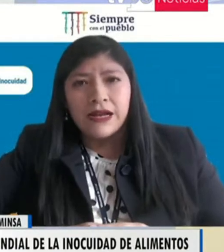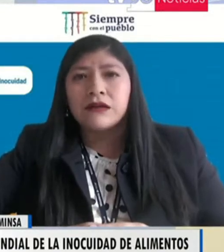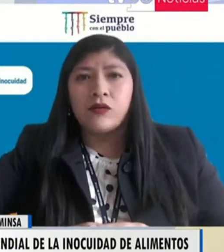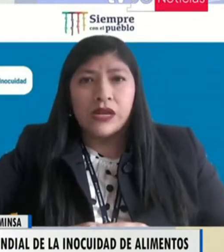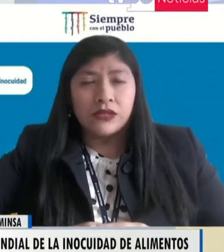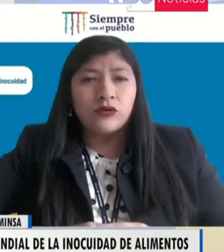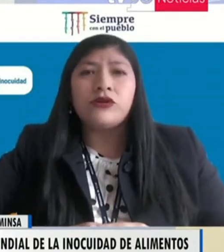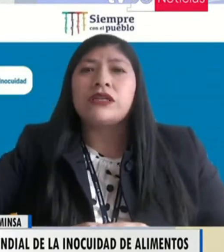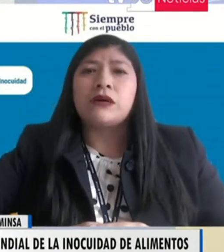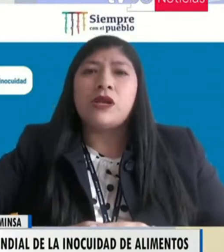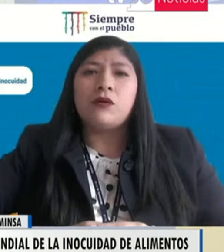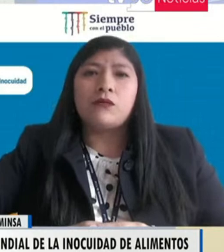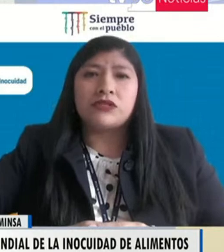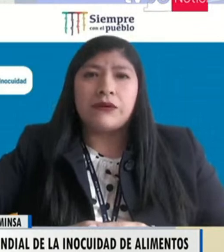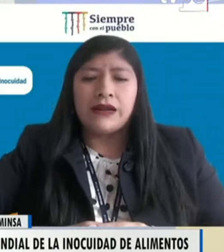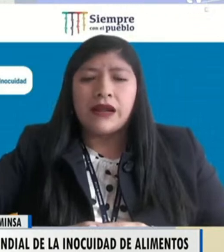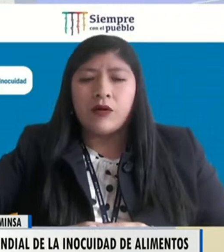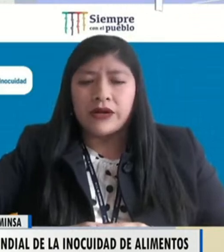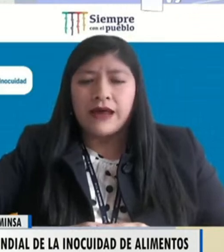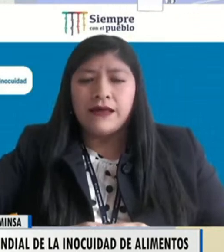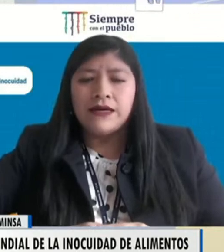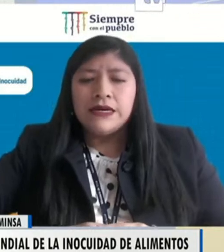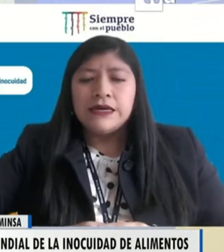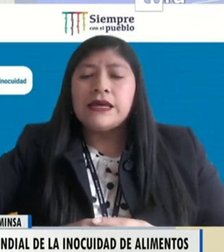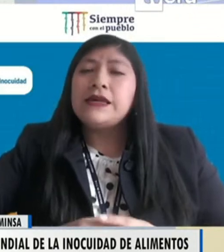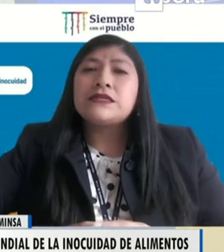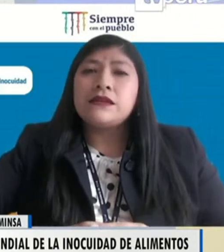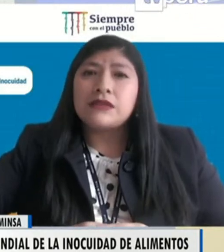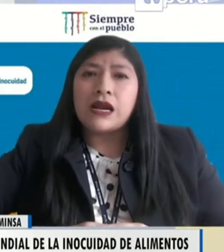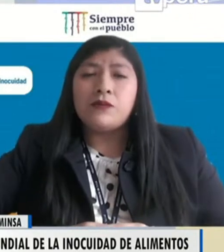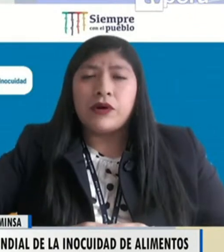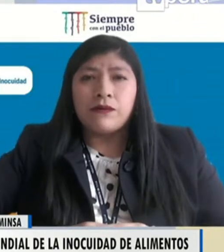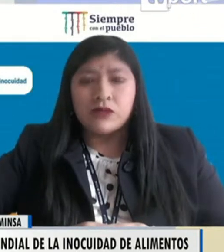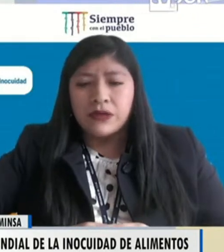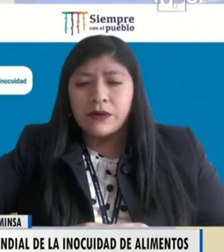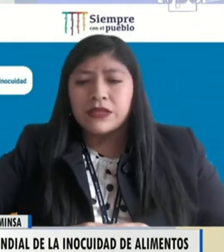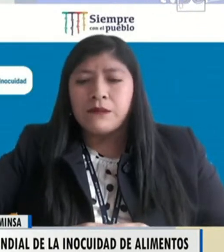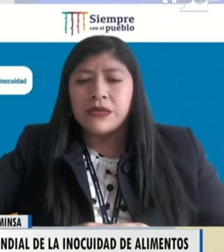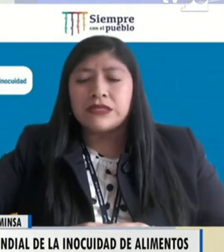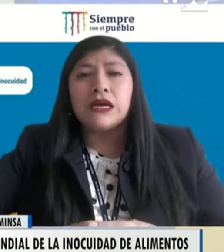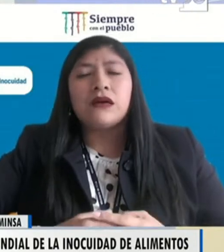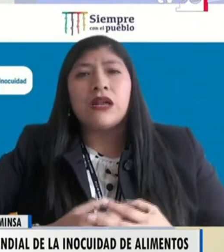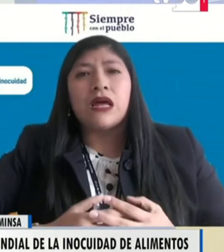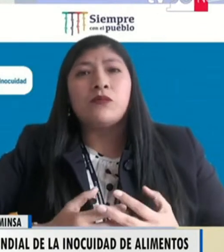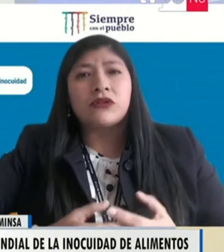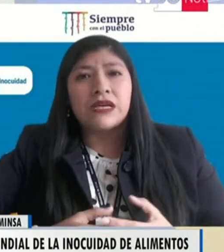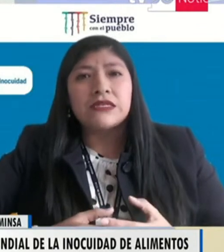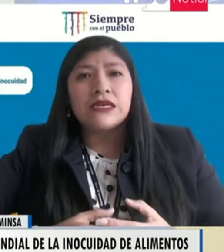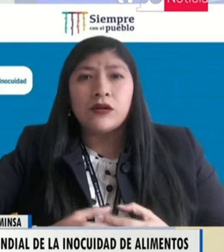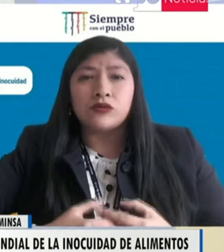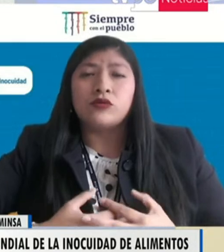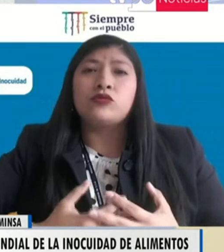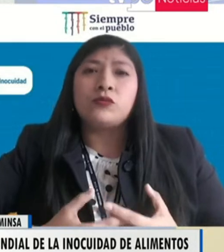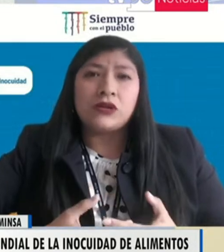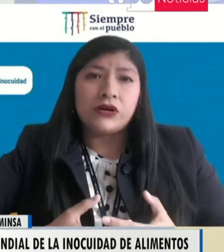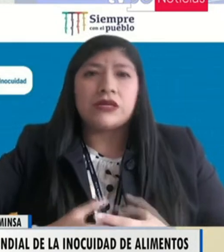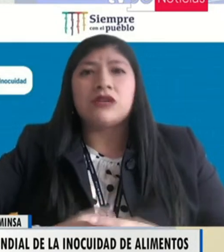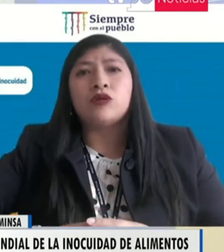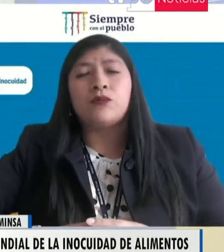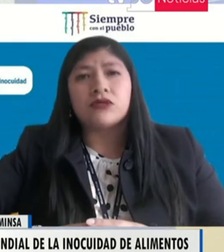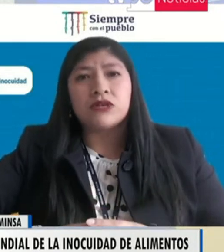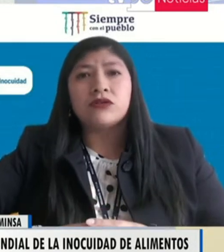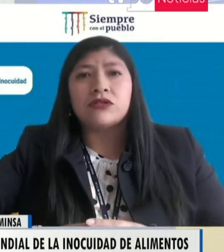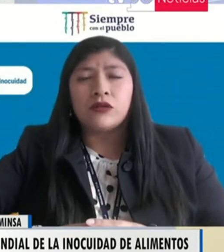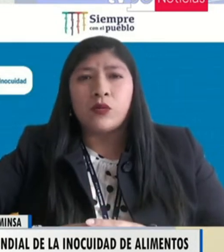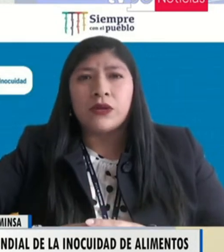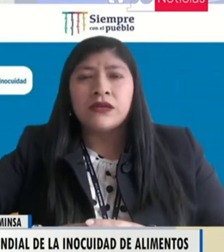legal, regulatorio, que también lo vamos a ver en la jornada. Y el día central, pues, vamos a ver temas de la importancia de los consumidores